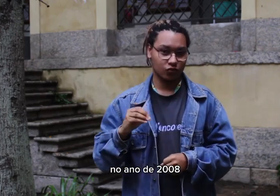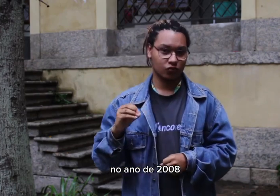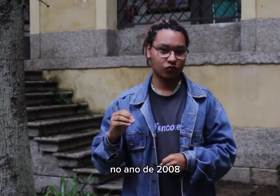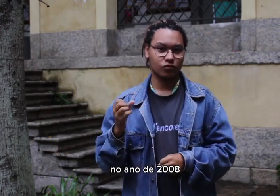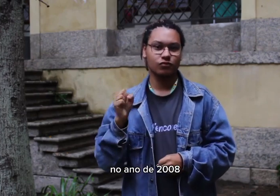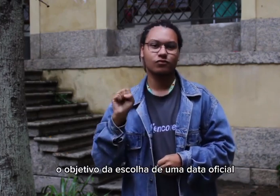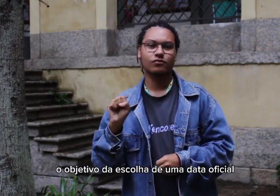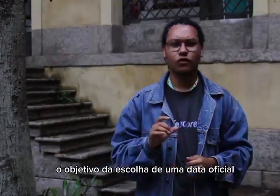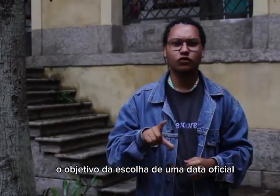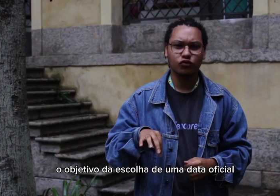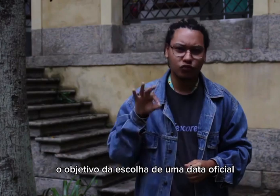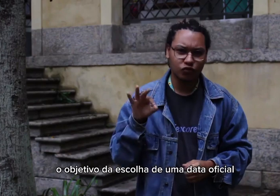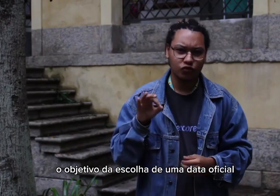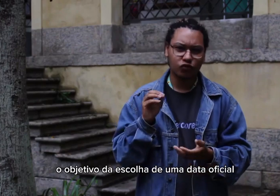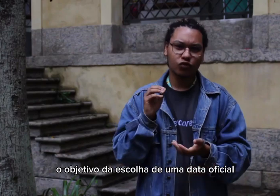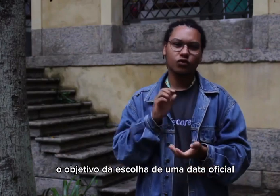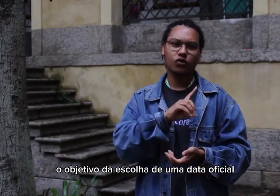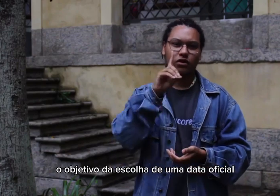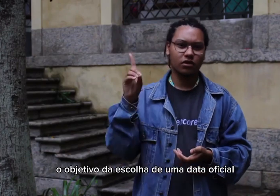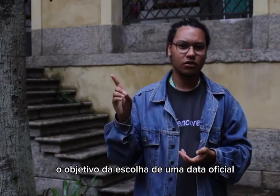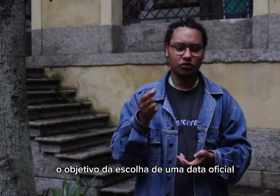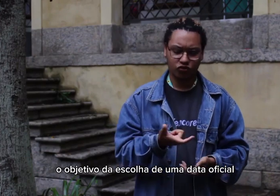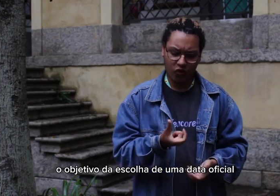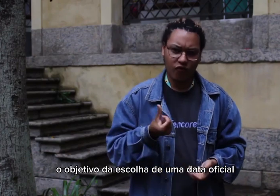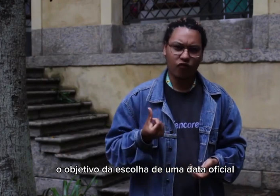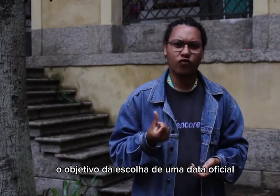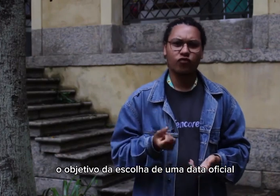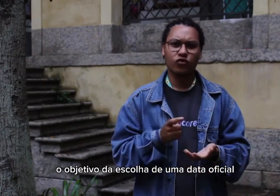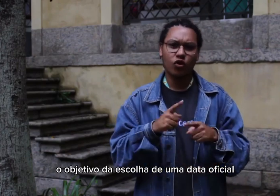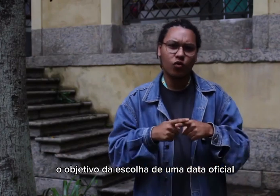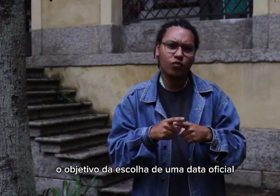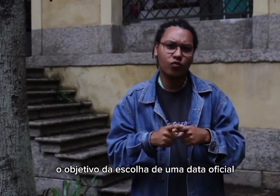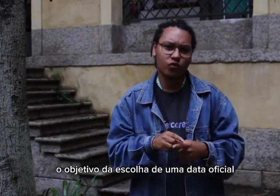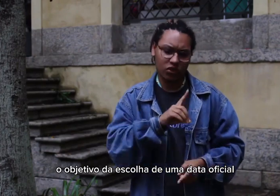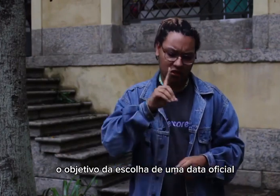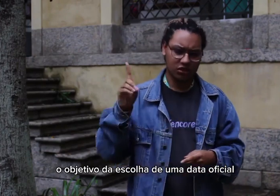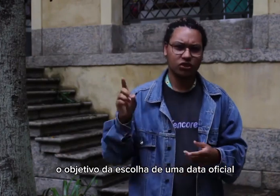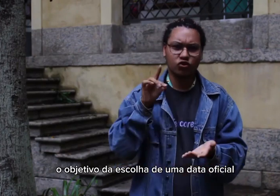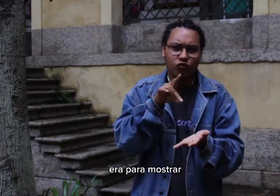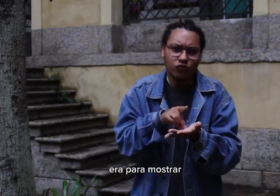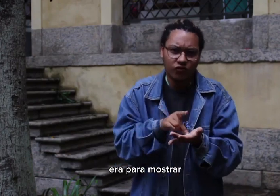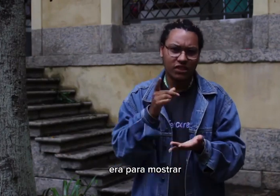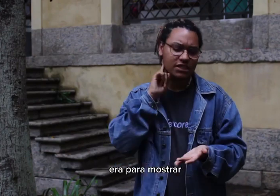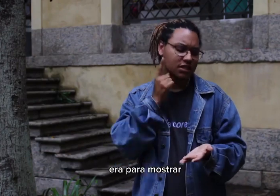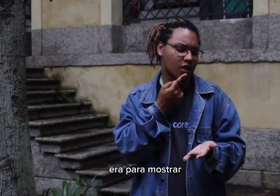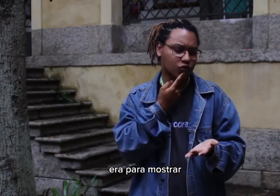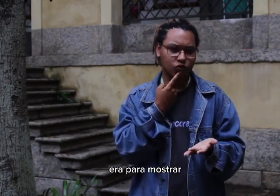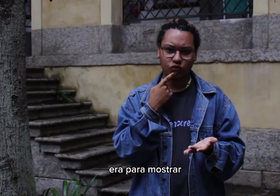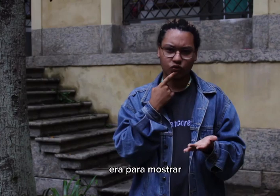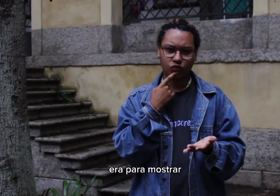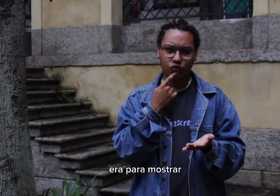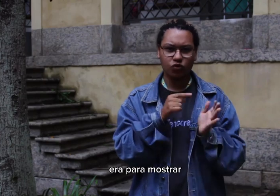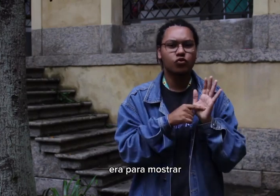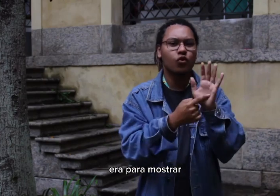O objetivo da escolha de uma data oficial era para mostrar a luta